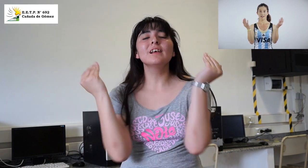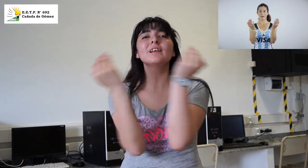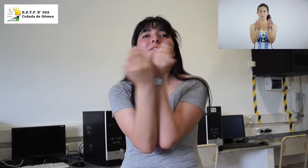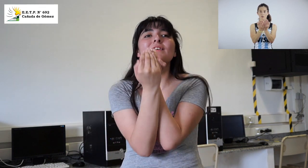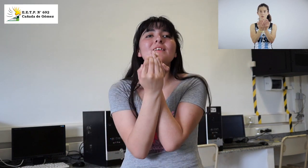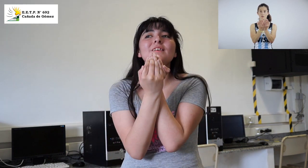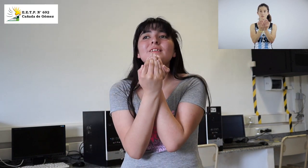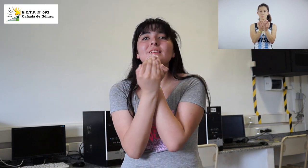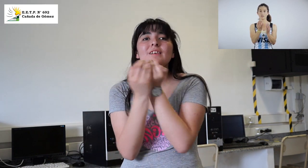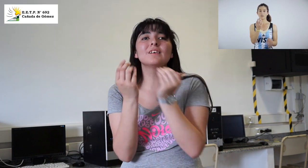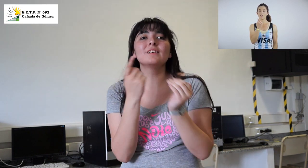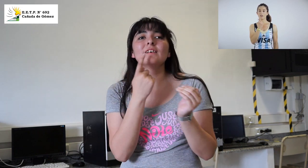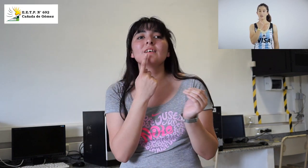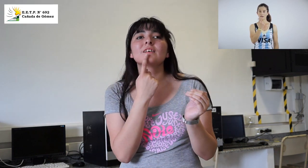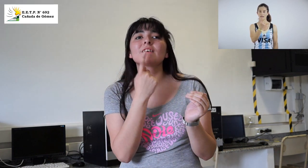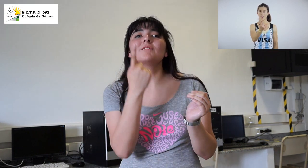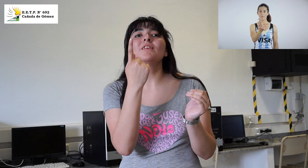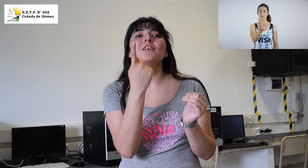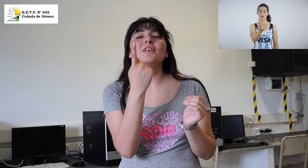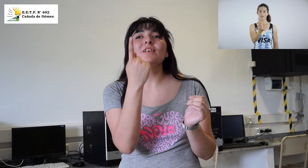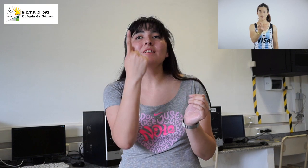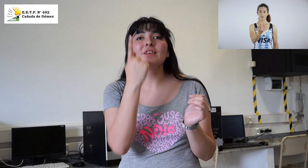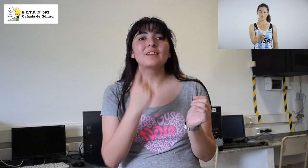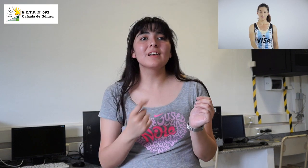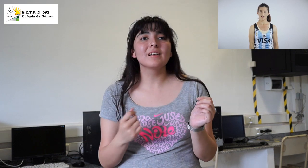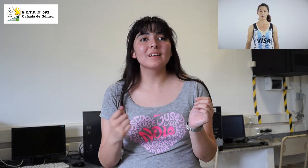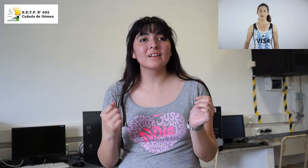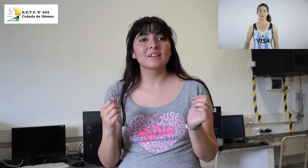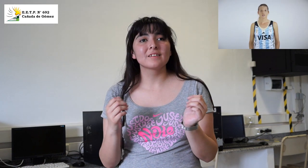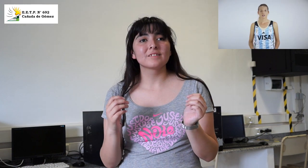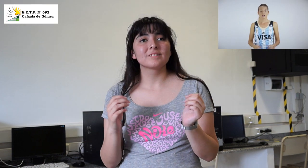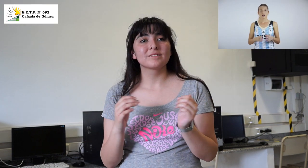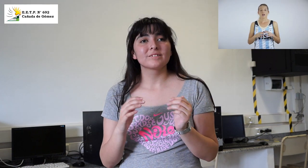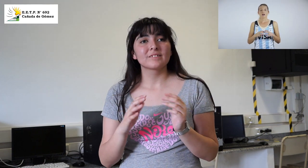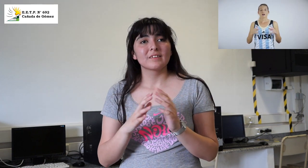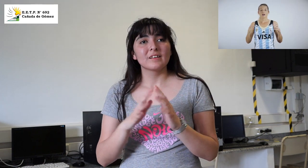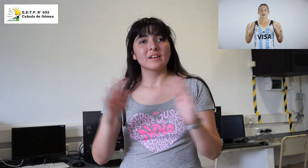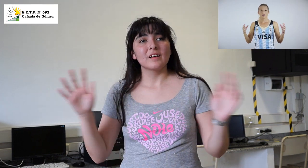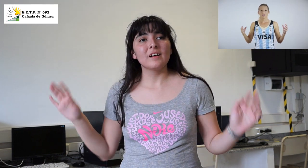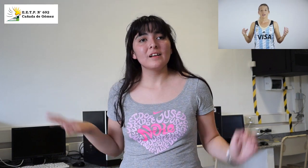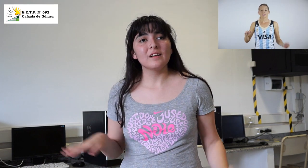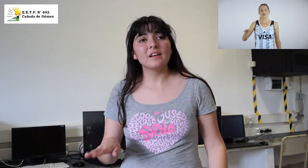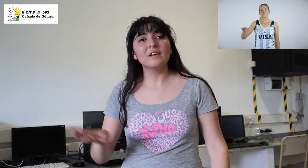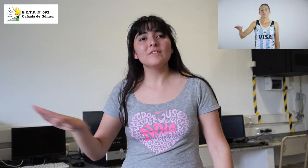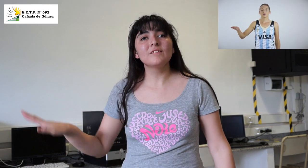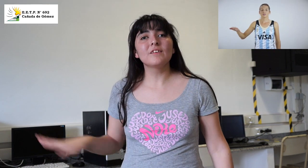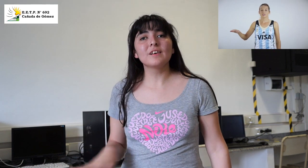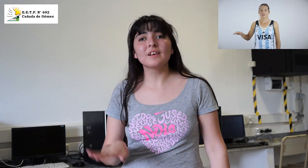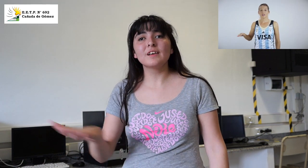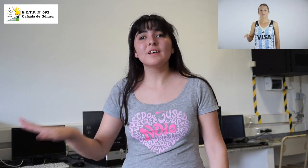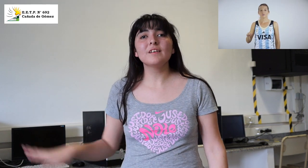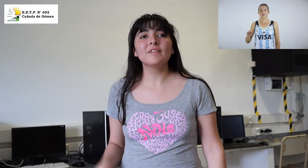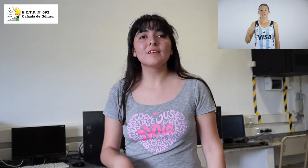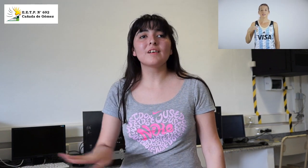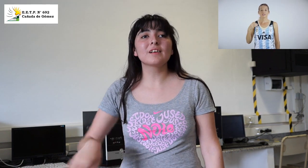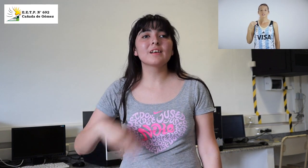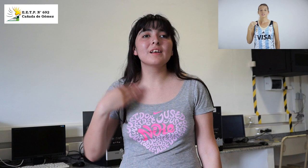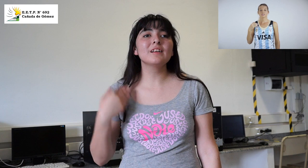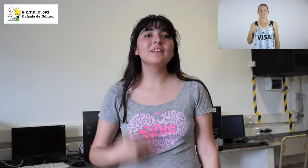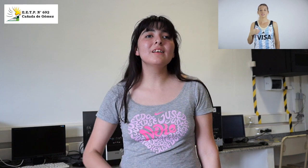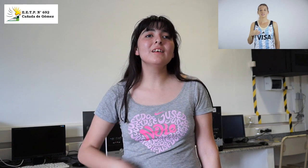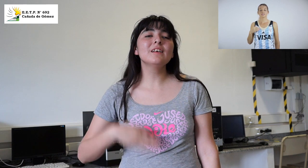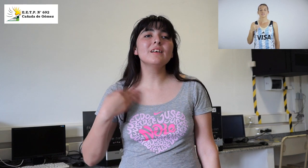del mundo responden al gran pueblo